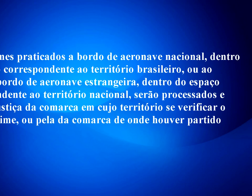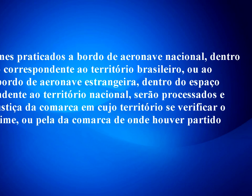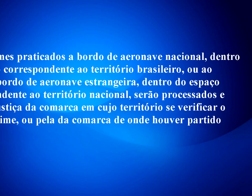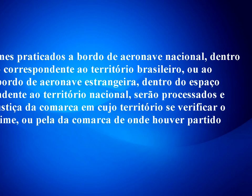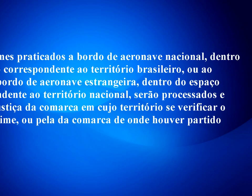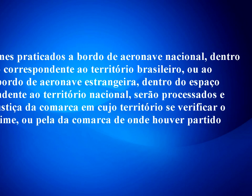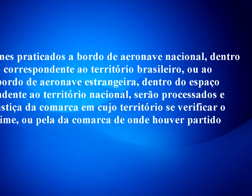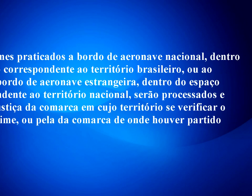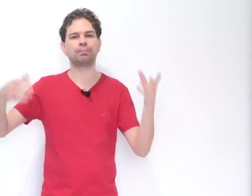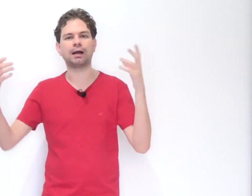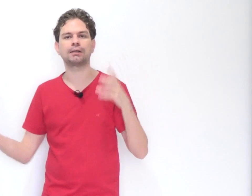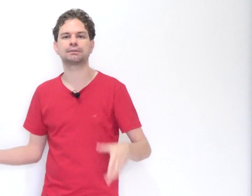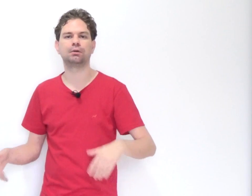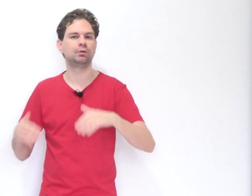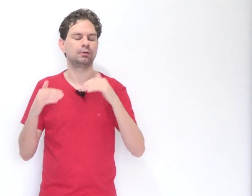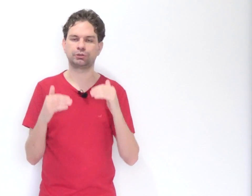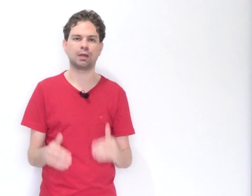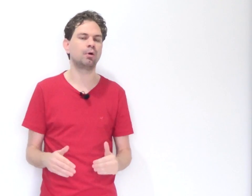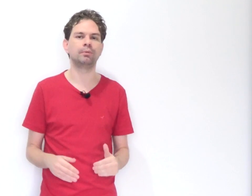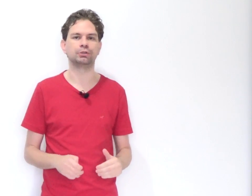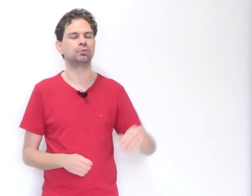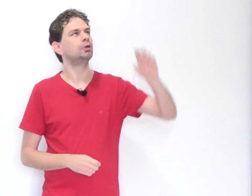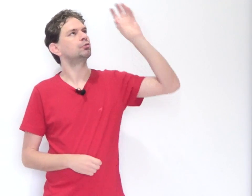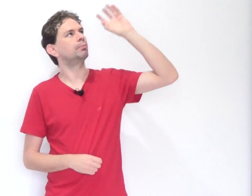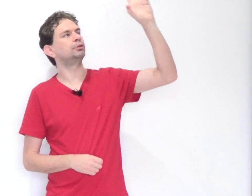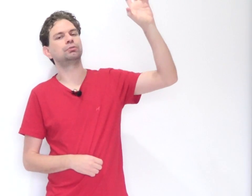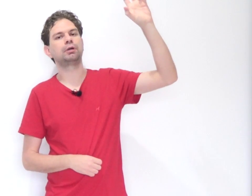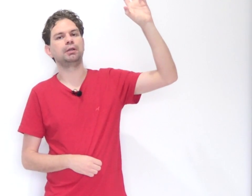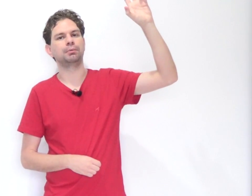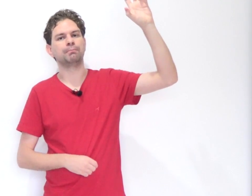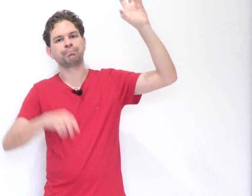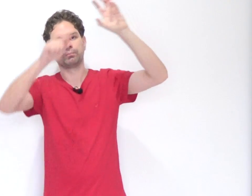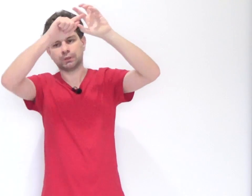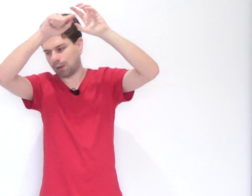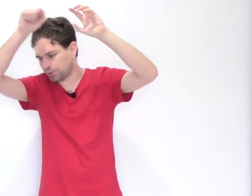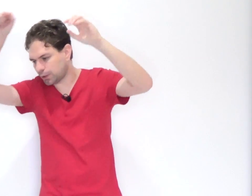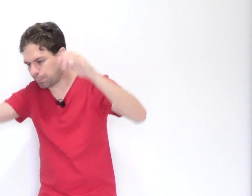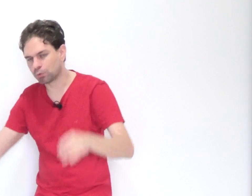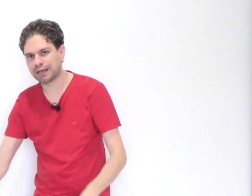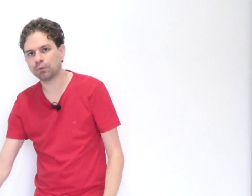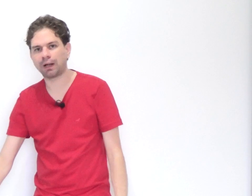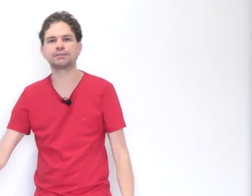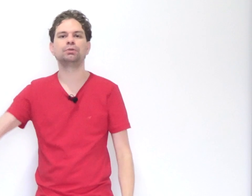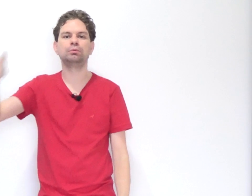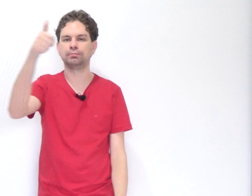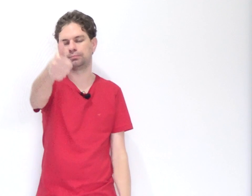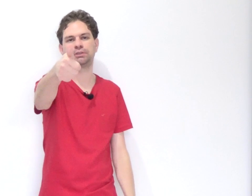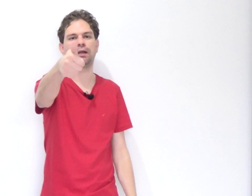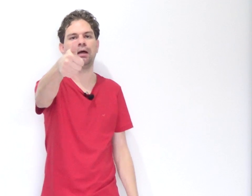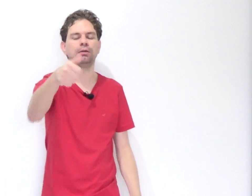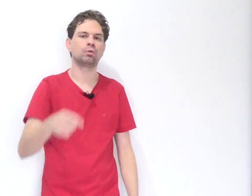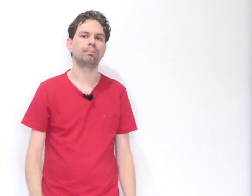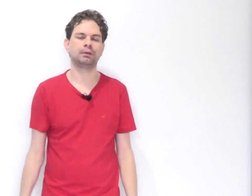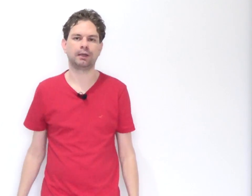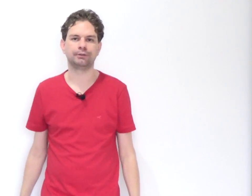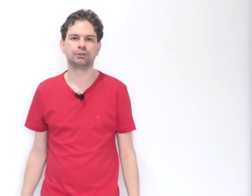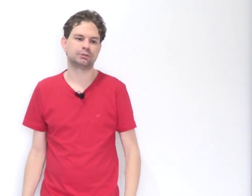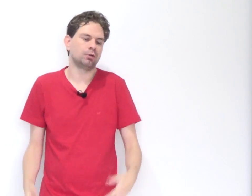né? Aeronave ou embarcação. O esquema é o mesmo. Cometiu o crime. Aonde ele pousar no Brasil, será competente. Se ele